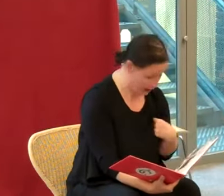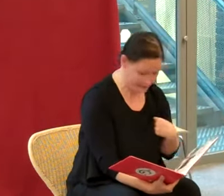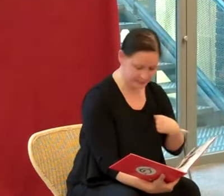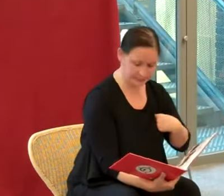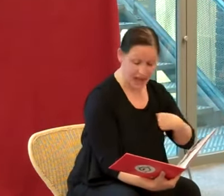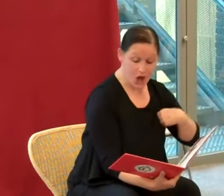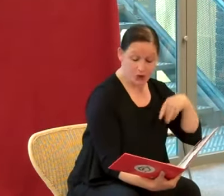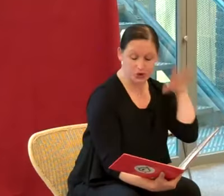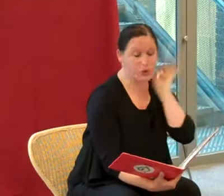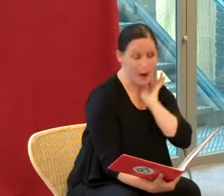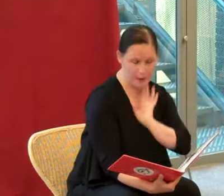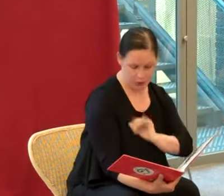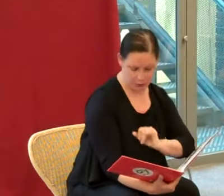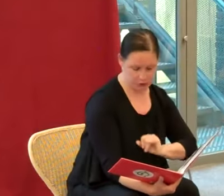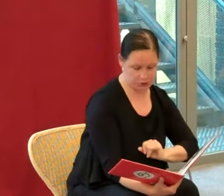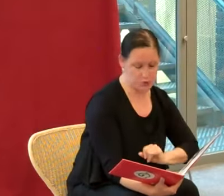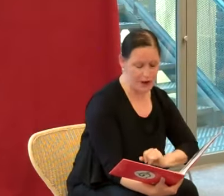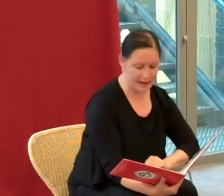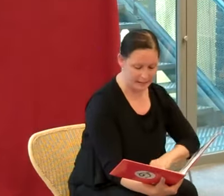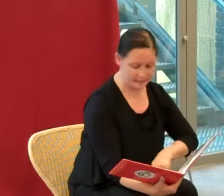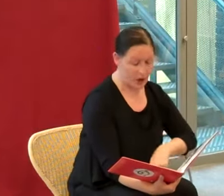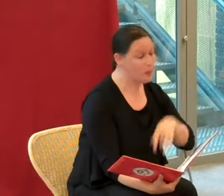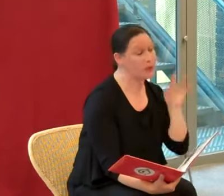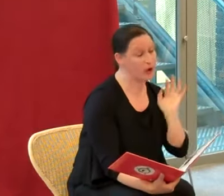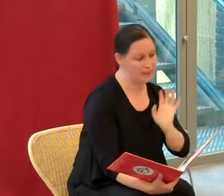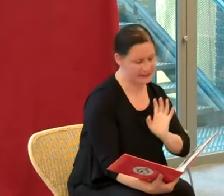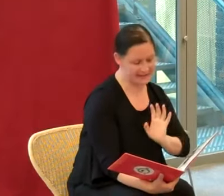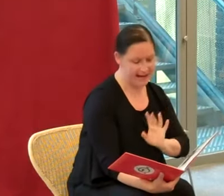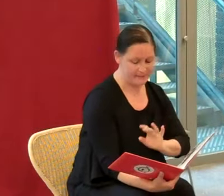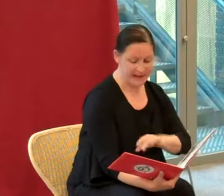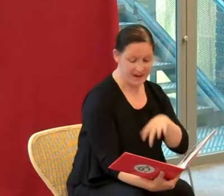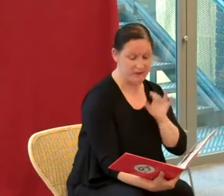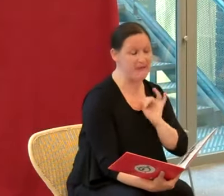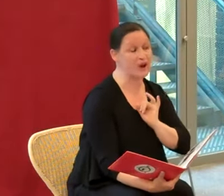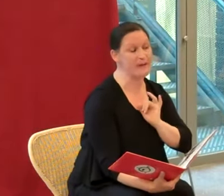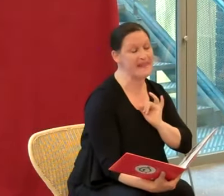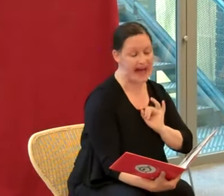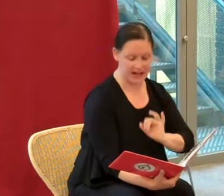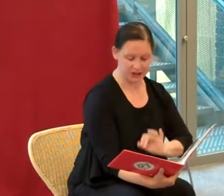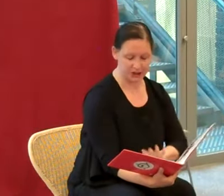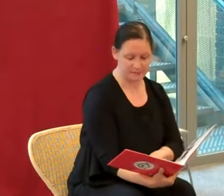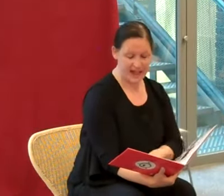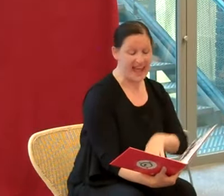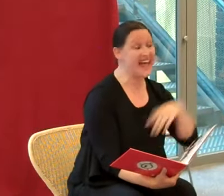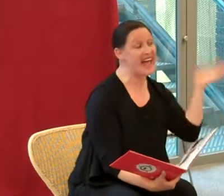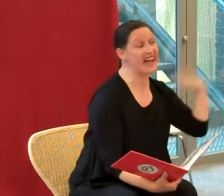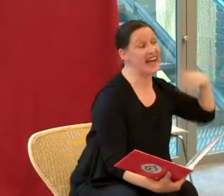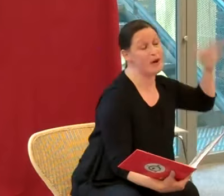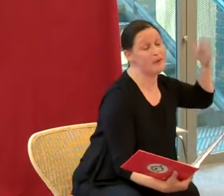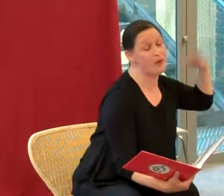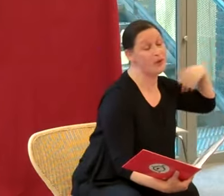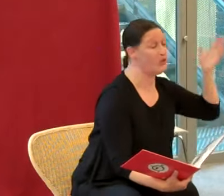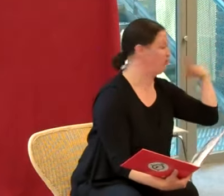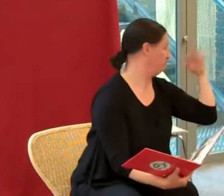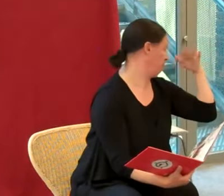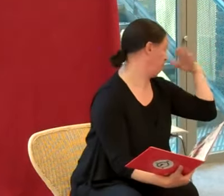! » dois en prendre soin ! » commencer, il faut faire le ménage et aérer un bon coup !